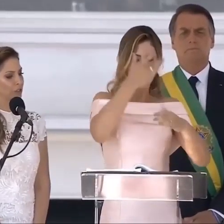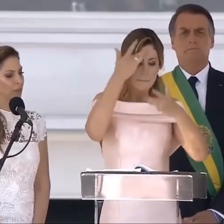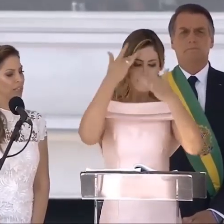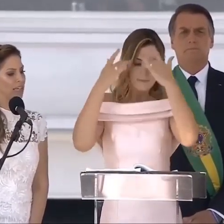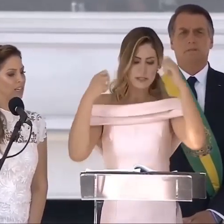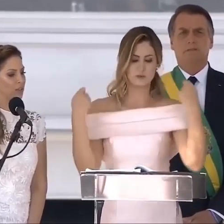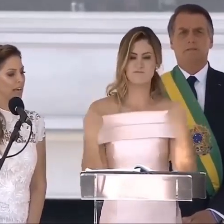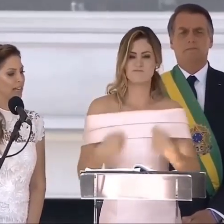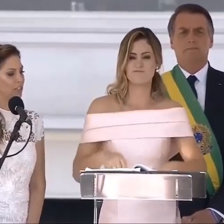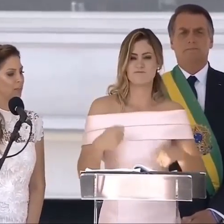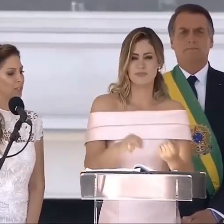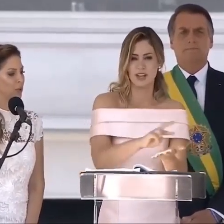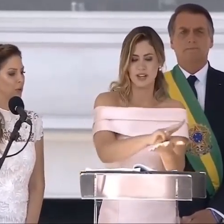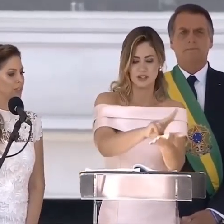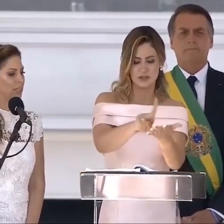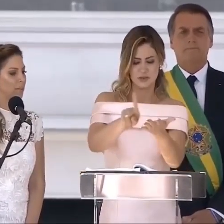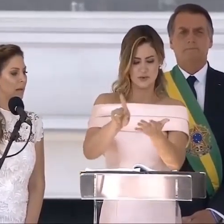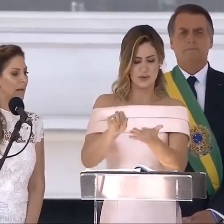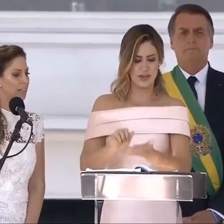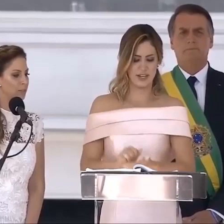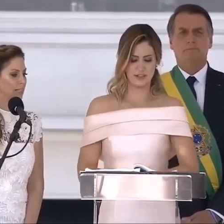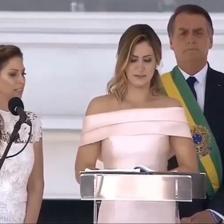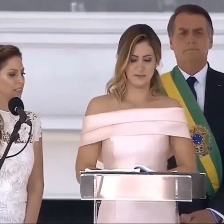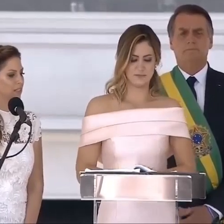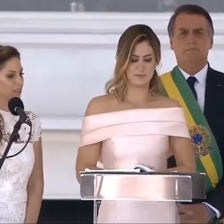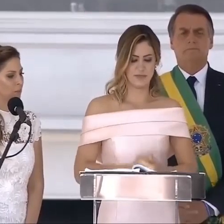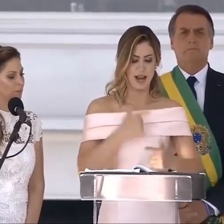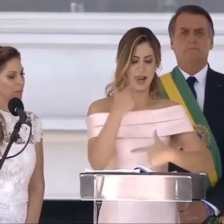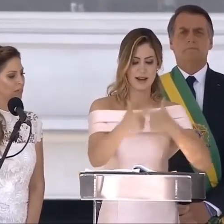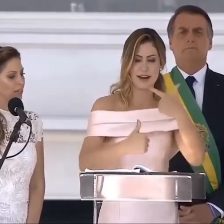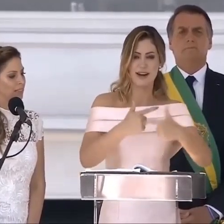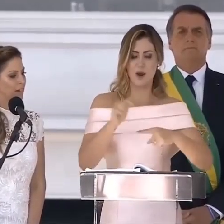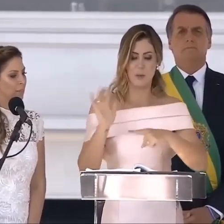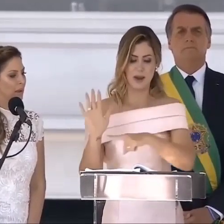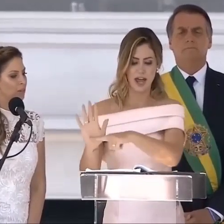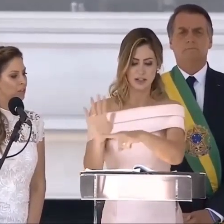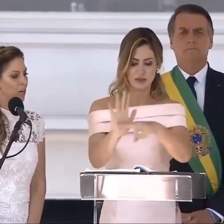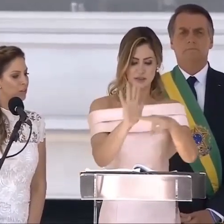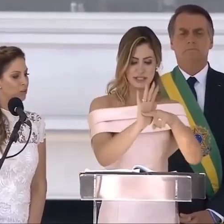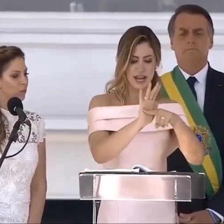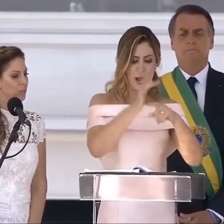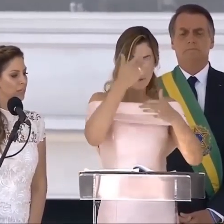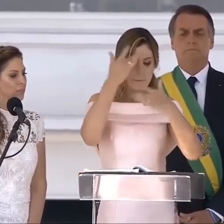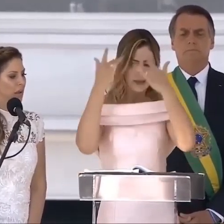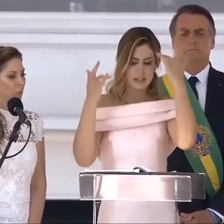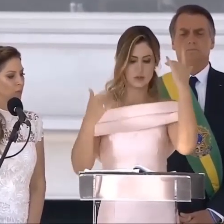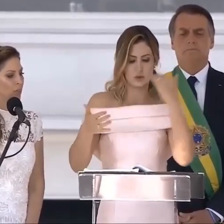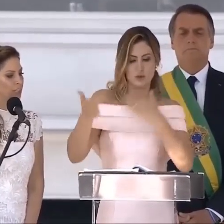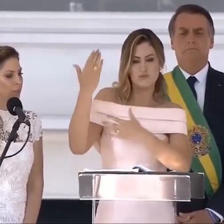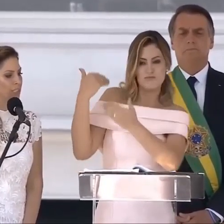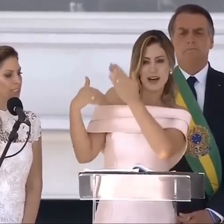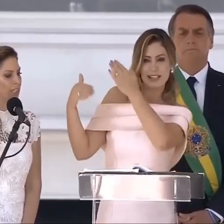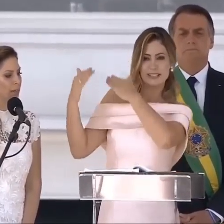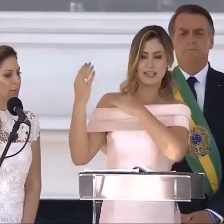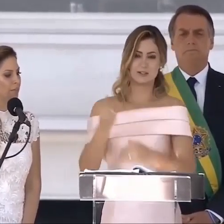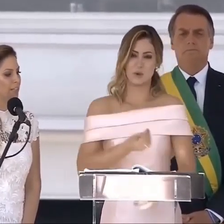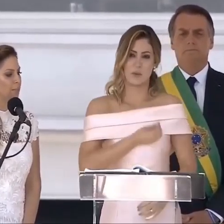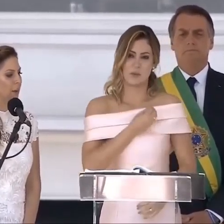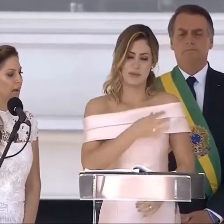poder ajudar as pessoas que mais precisam. Trabalho de ajuda ao próximo que sempre fez parte